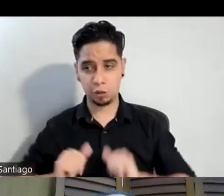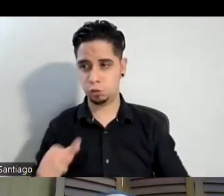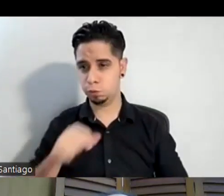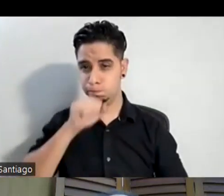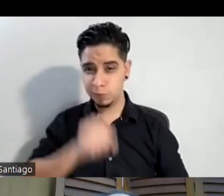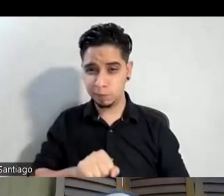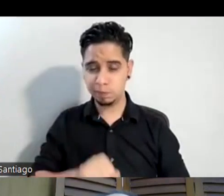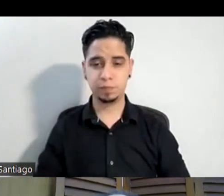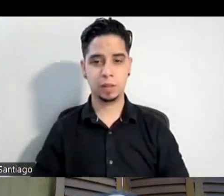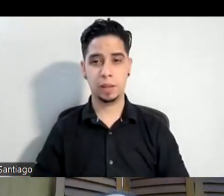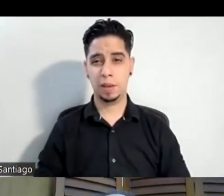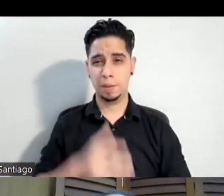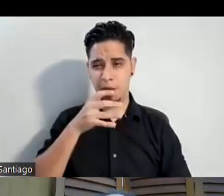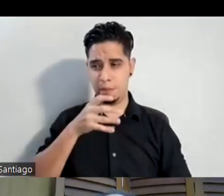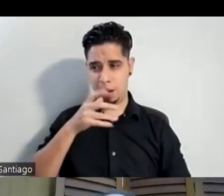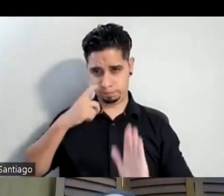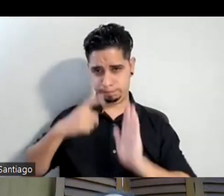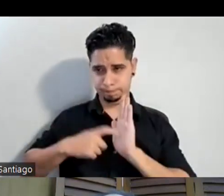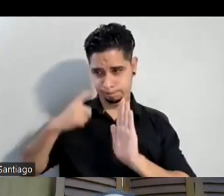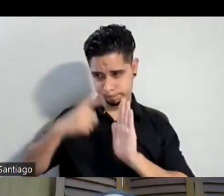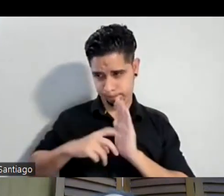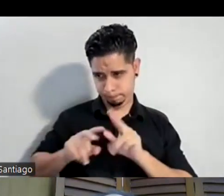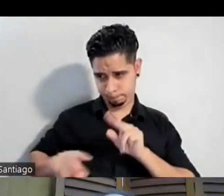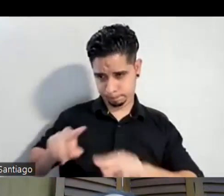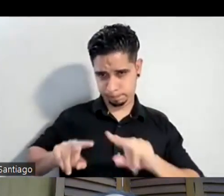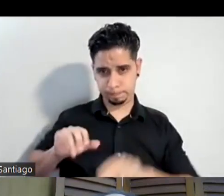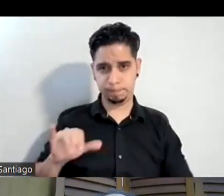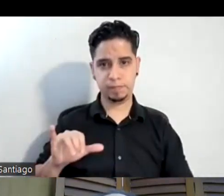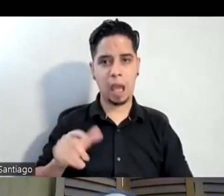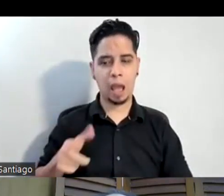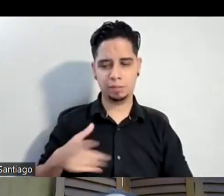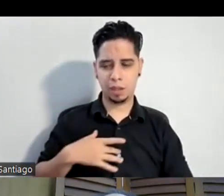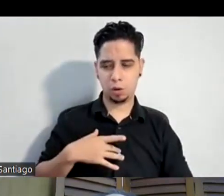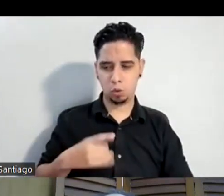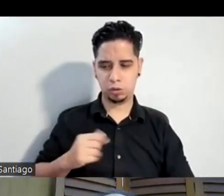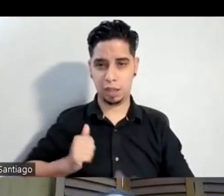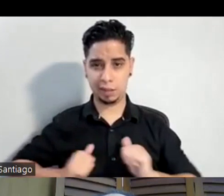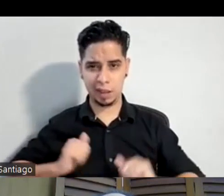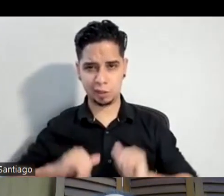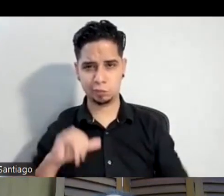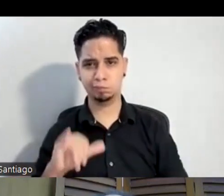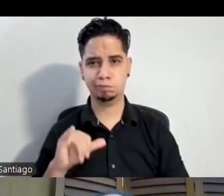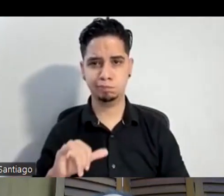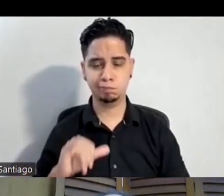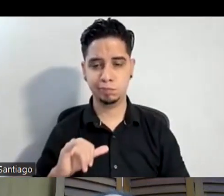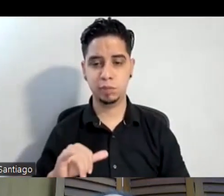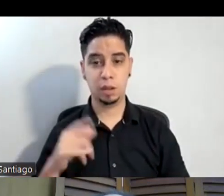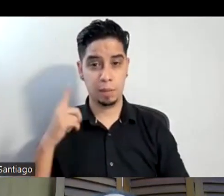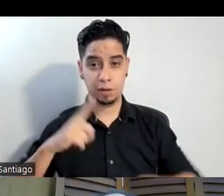ahí mami empezó a descubrir que, pues, por donde me estaba encaminando era por eso del teatro, pero ¿qué pasa? para esos tiempos, estamos hablando